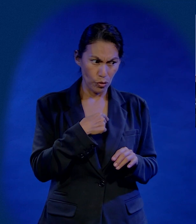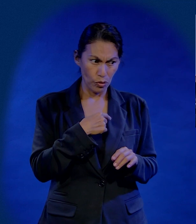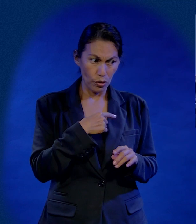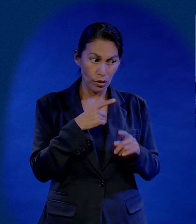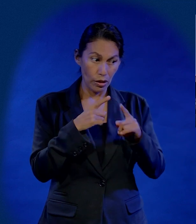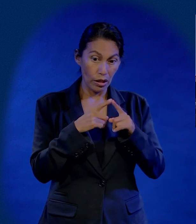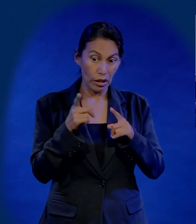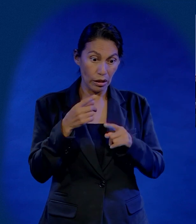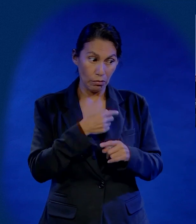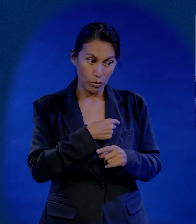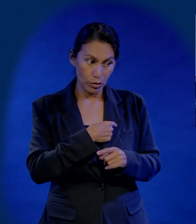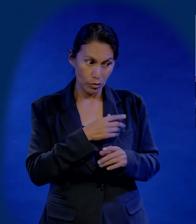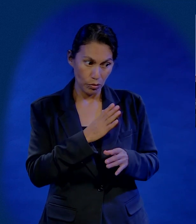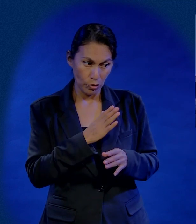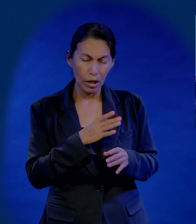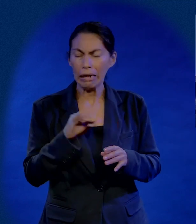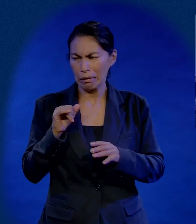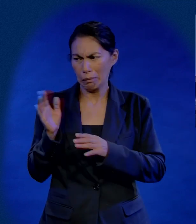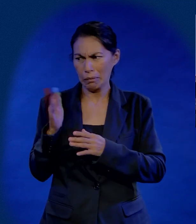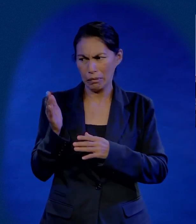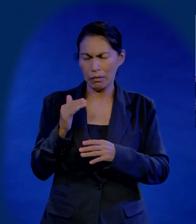hermano, es que voy a la investidura. Sí, sí, sí, sí, pero venga.